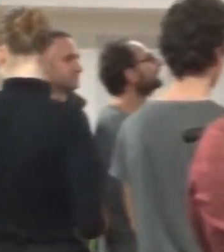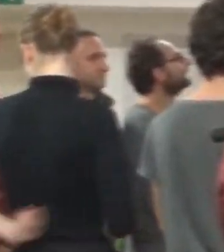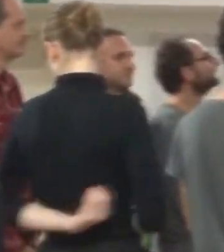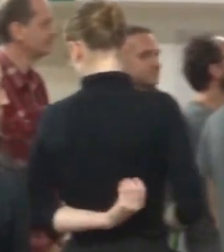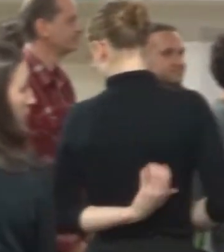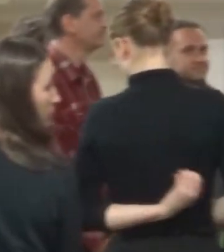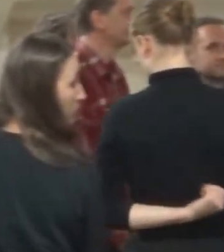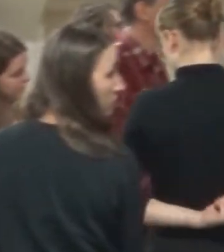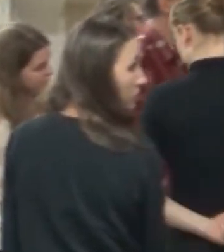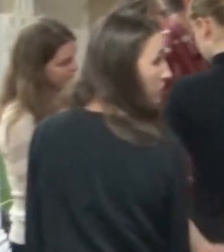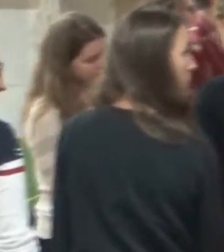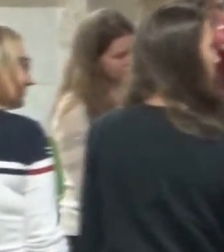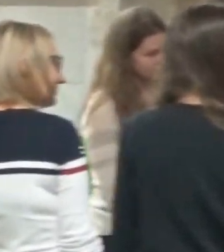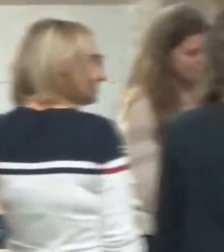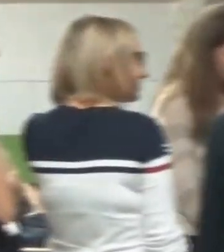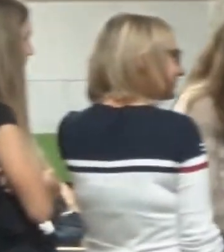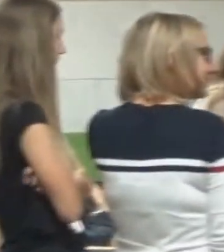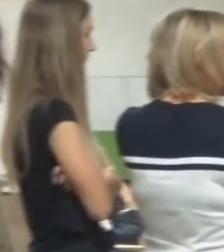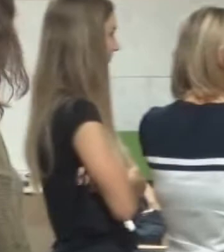Dobře.